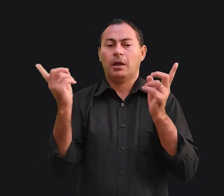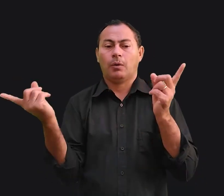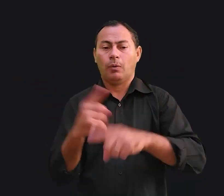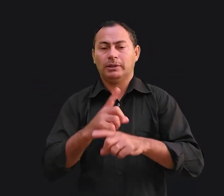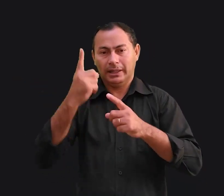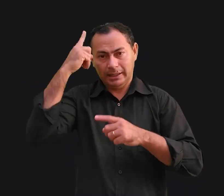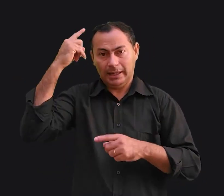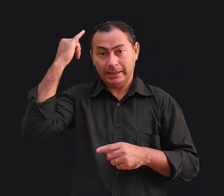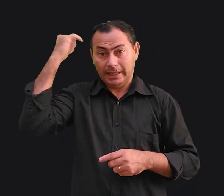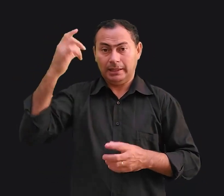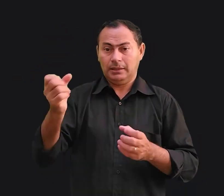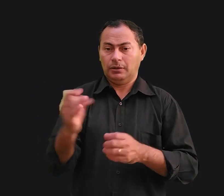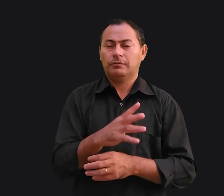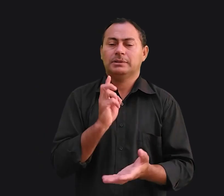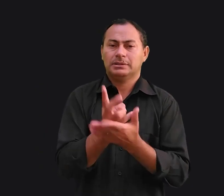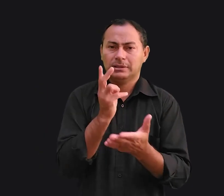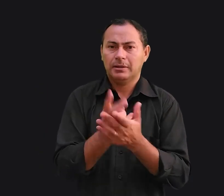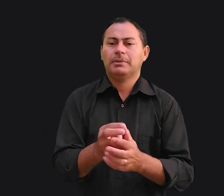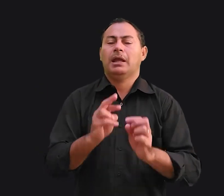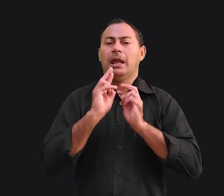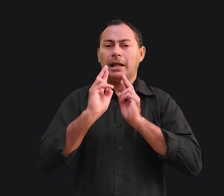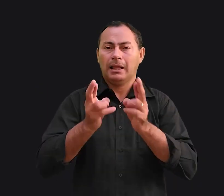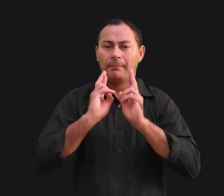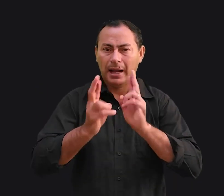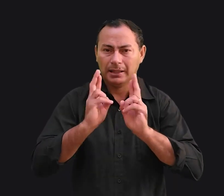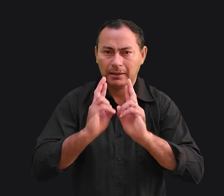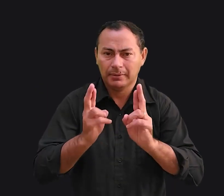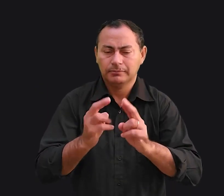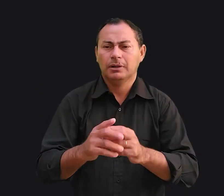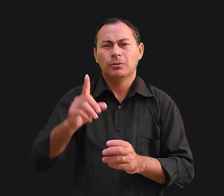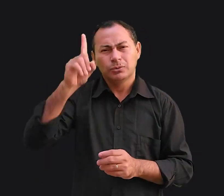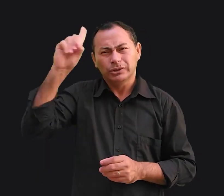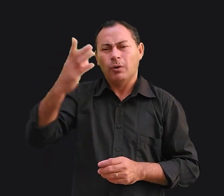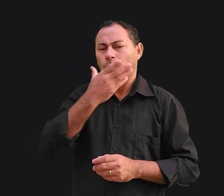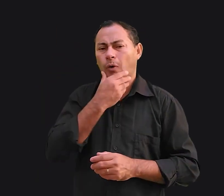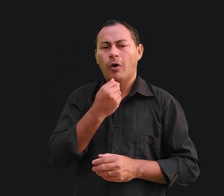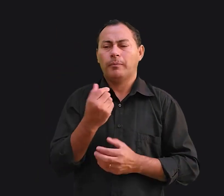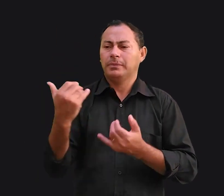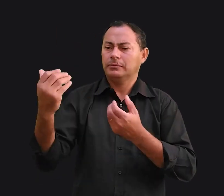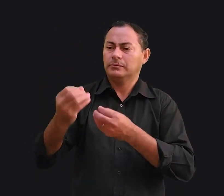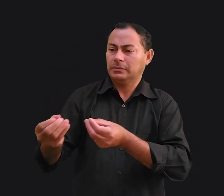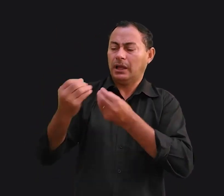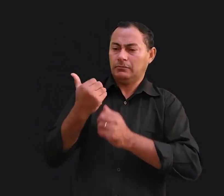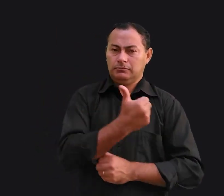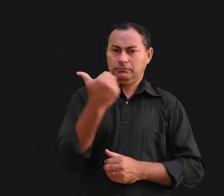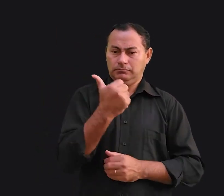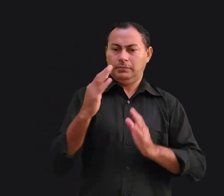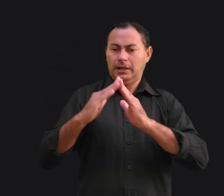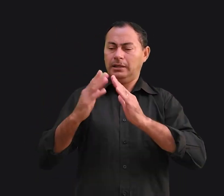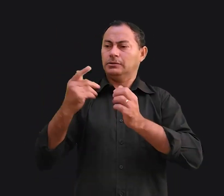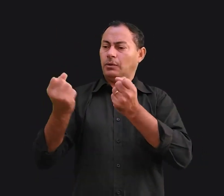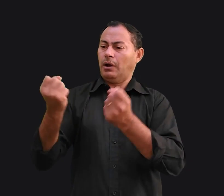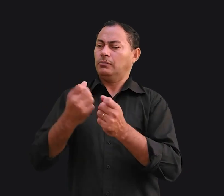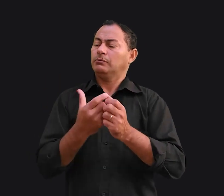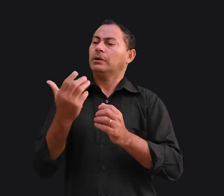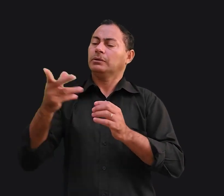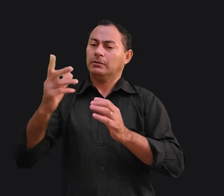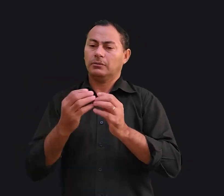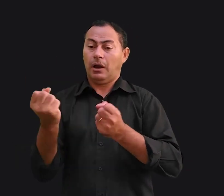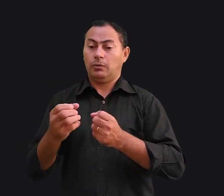uma ideia nova. Estão sempre reclamando. Uma vez um homem estava me dando uma carona para casa no seu carro novo e lhe